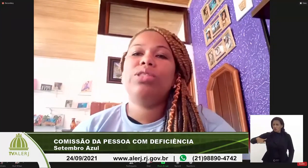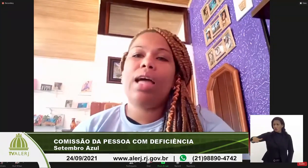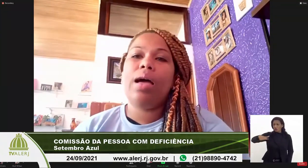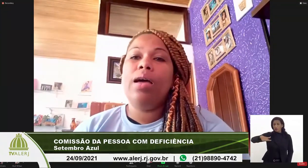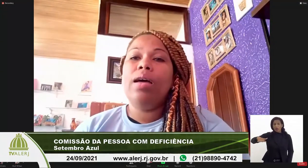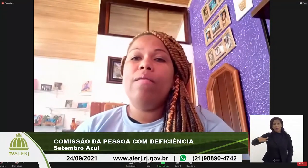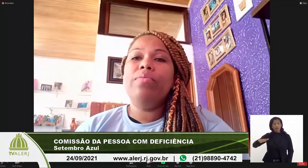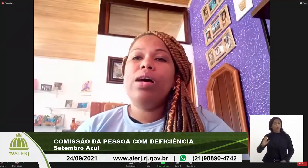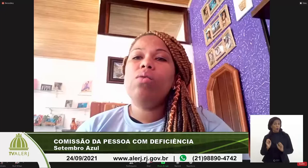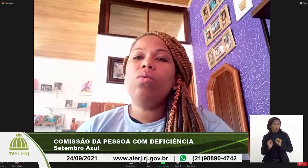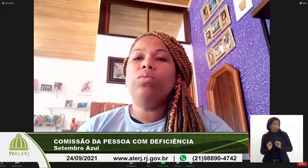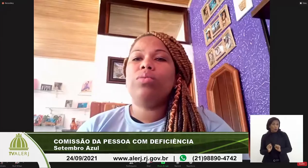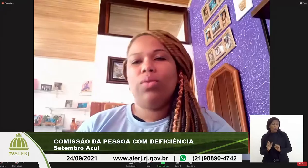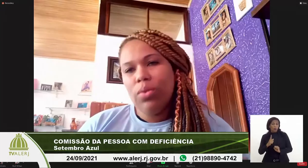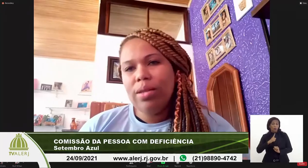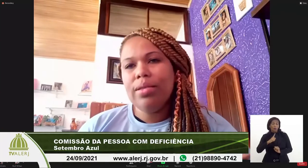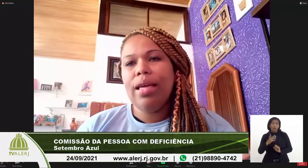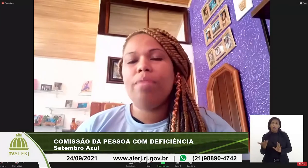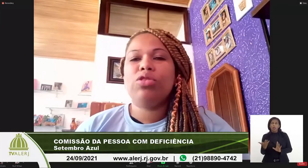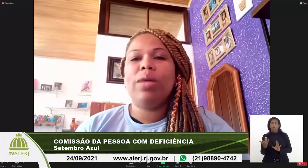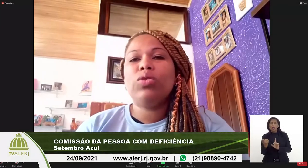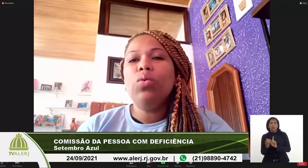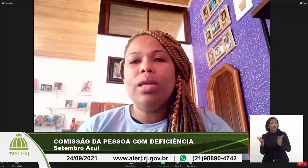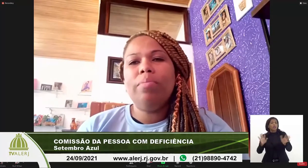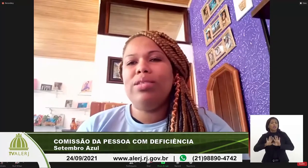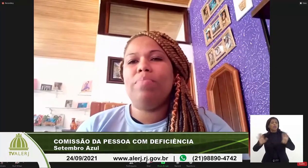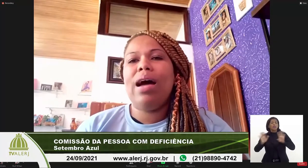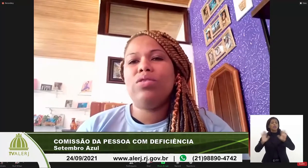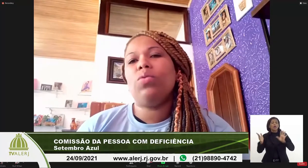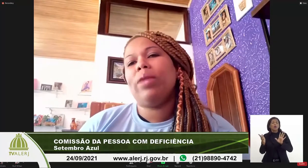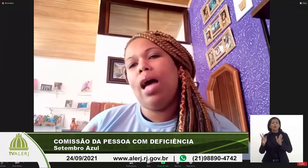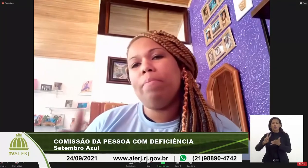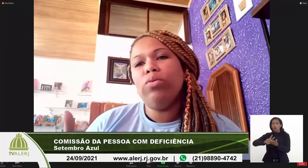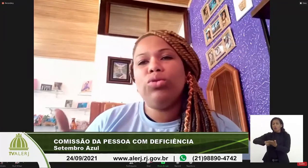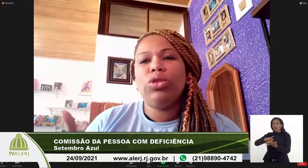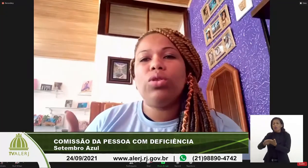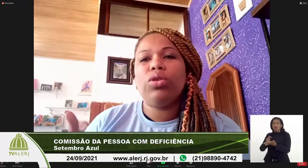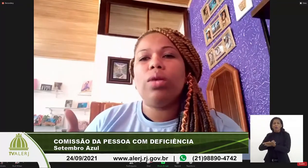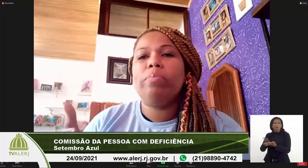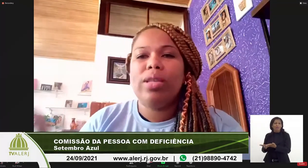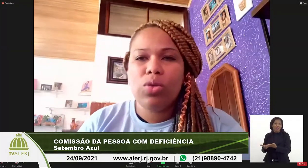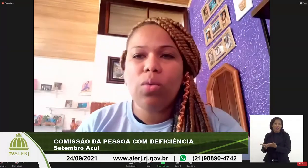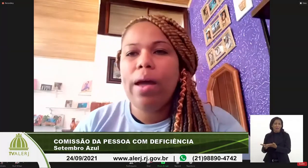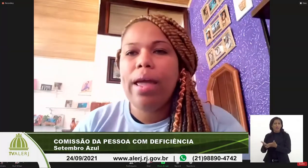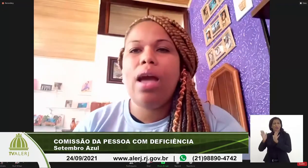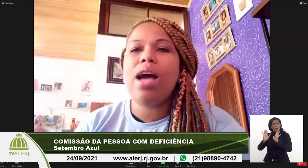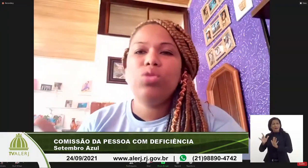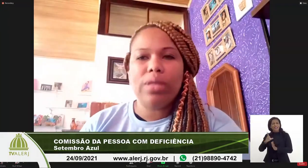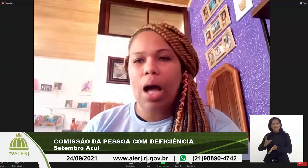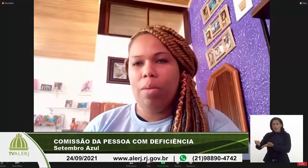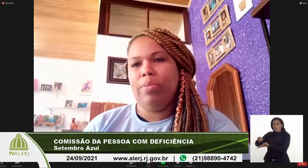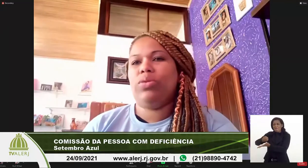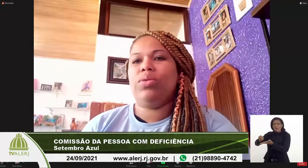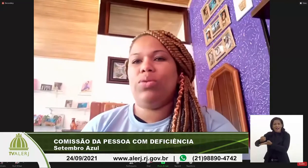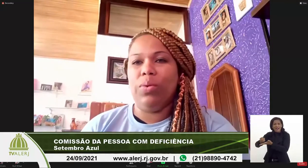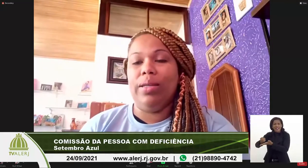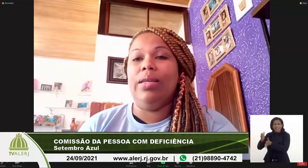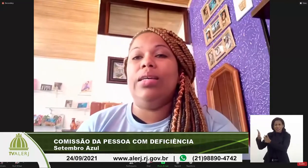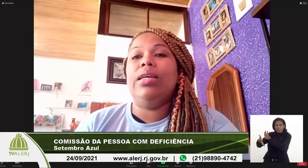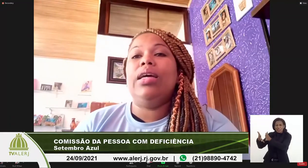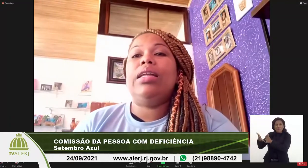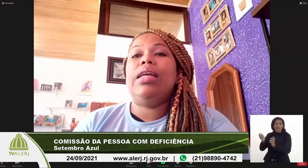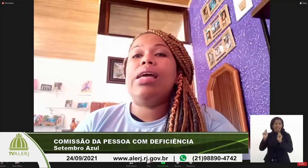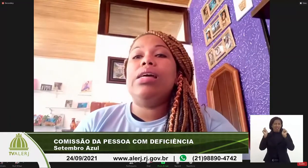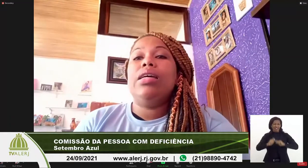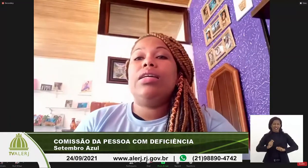poderiam estar não com tradutores intelectos, mas com Libras básico a ponto de poder socorrer, ajudar uma pessoa surda.